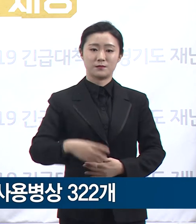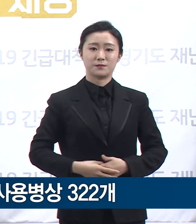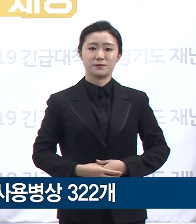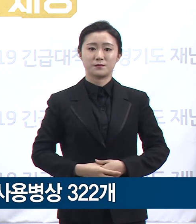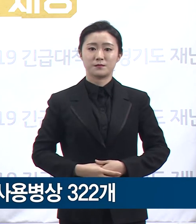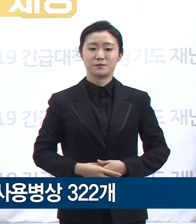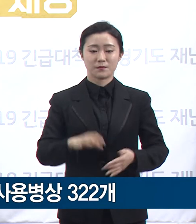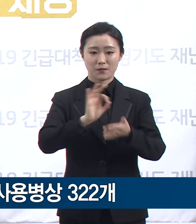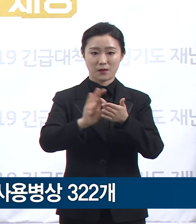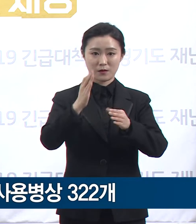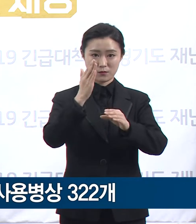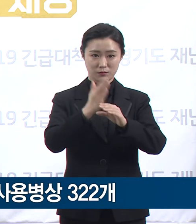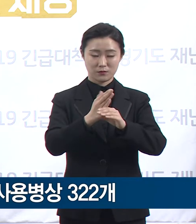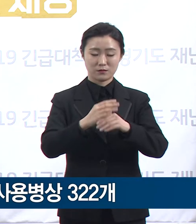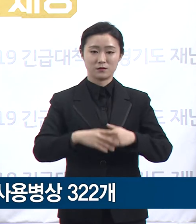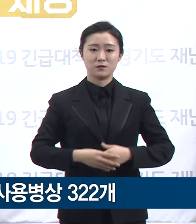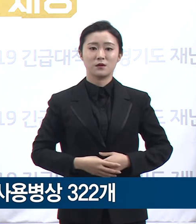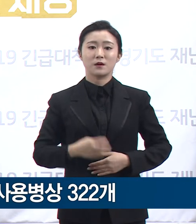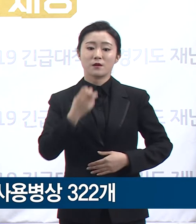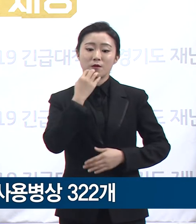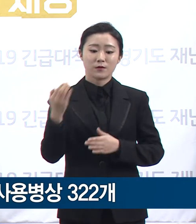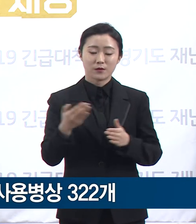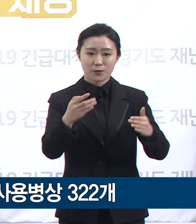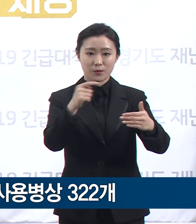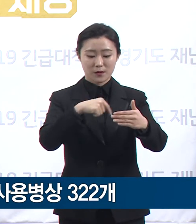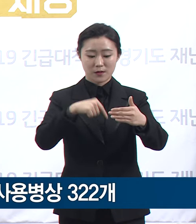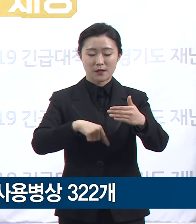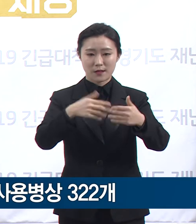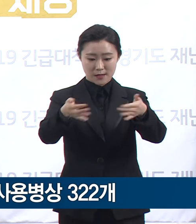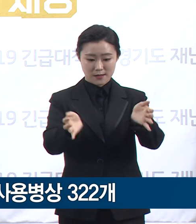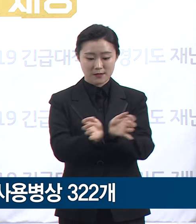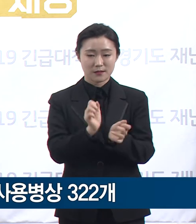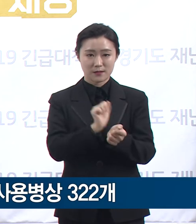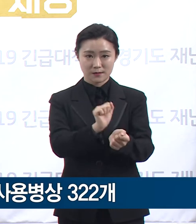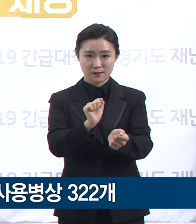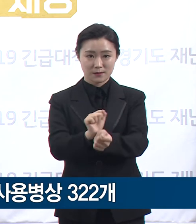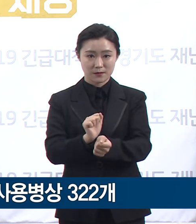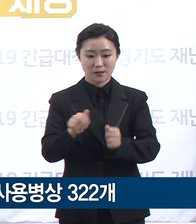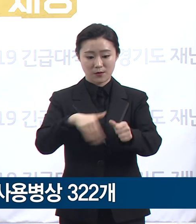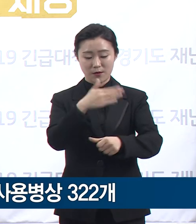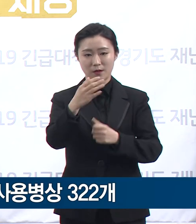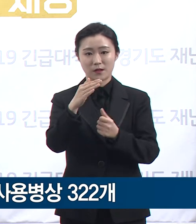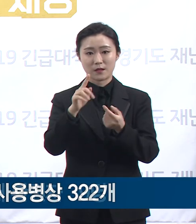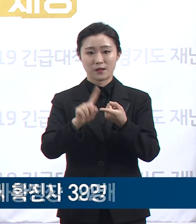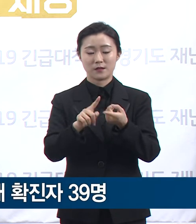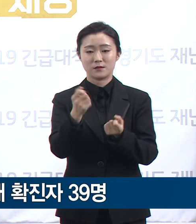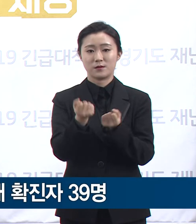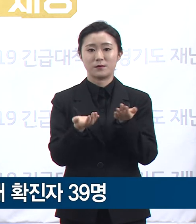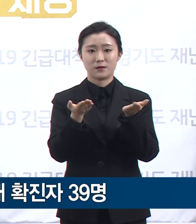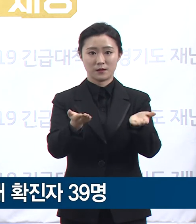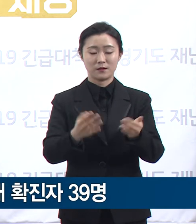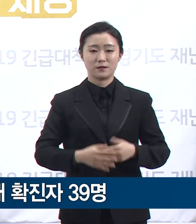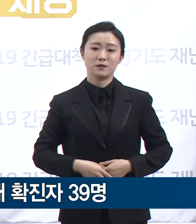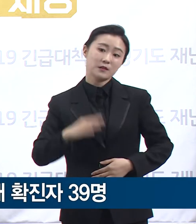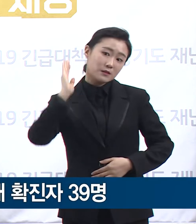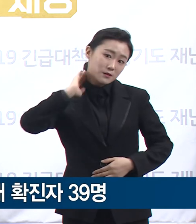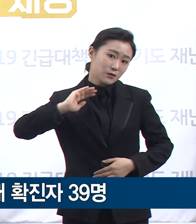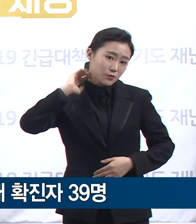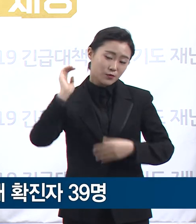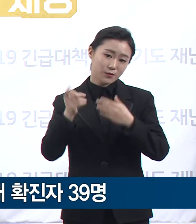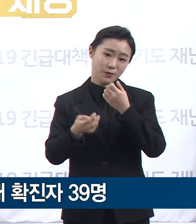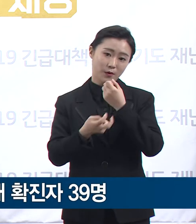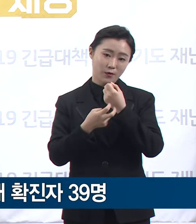상황에 대해 말씀드리겠습니다. 먼저 의정부 성모병원 확진 상황입니다. 의정부 성모병원에서 현재까지 확인한